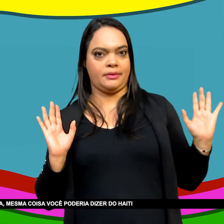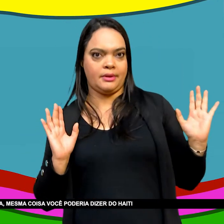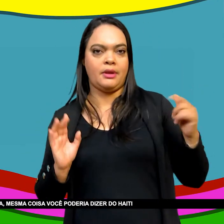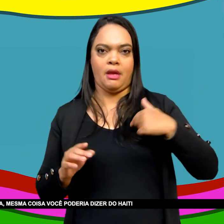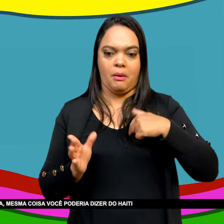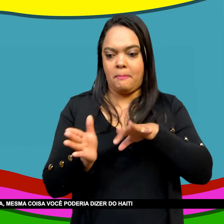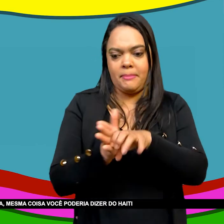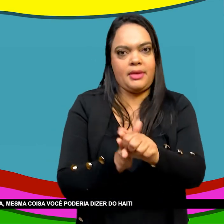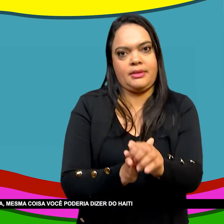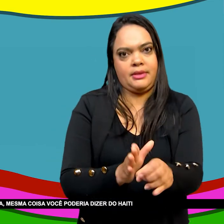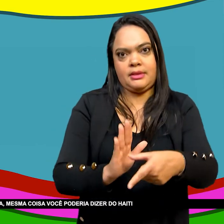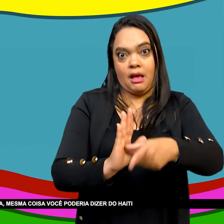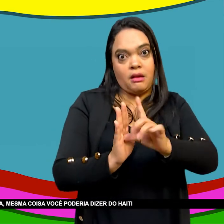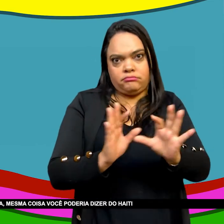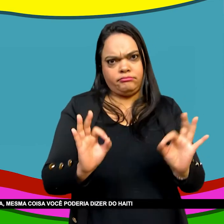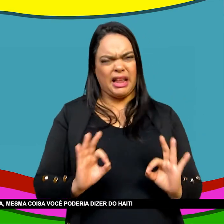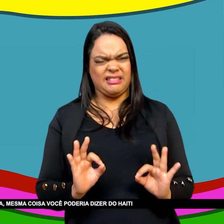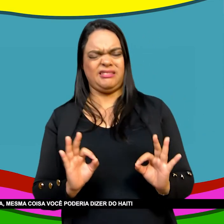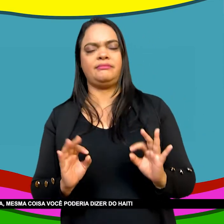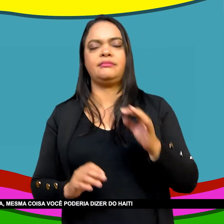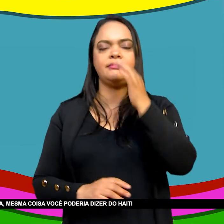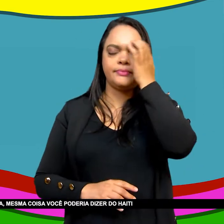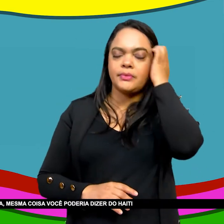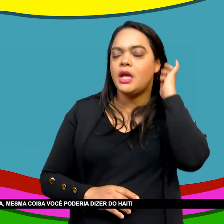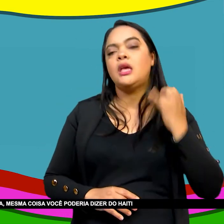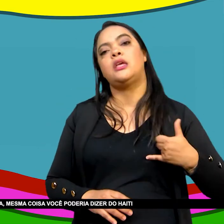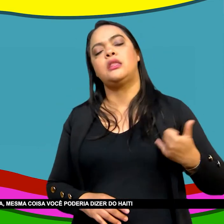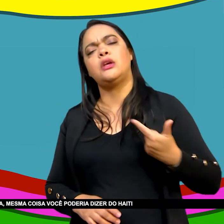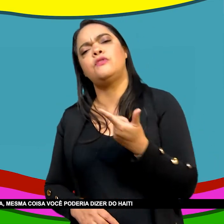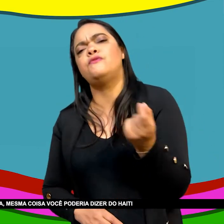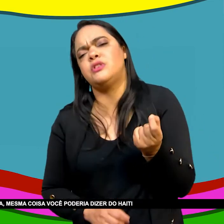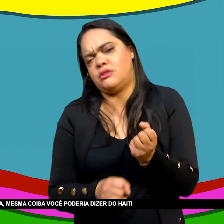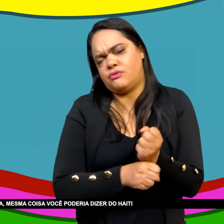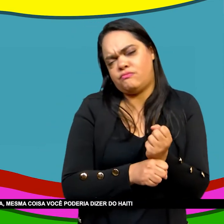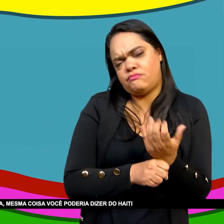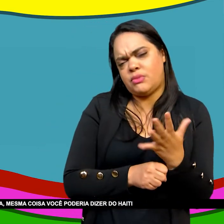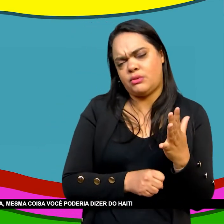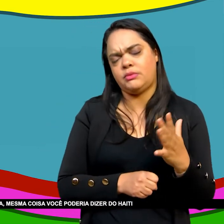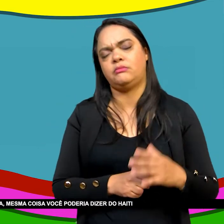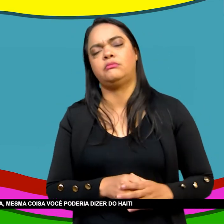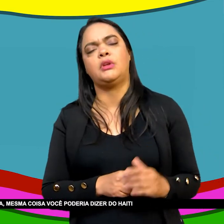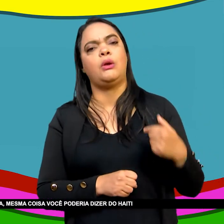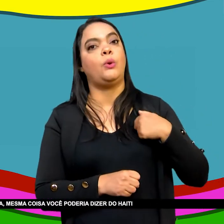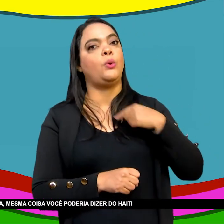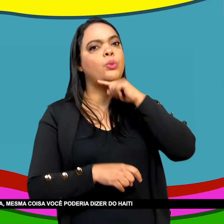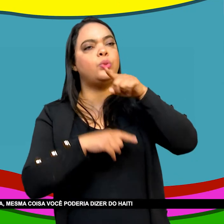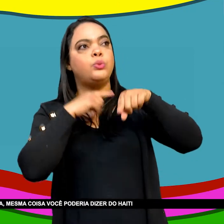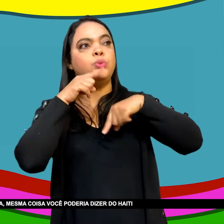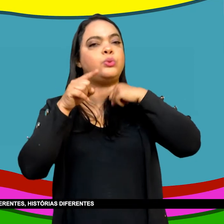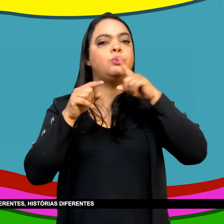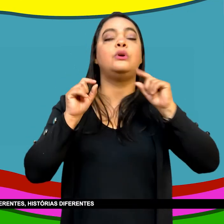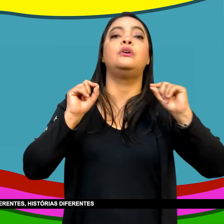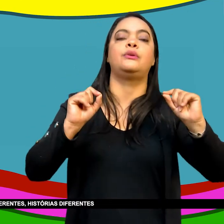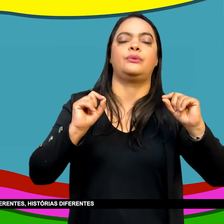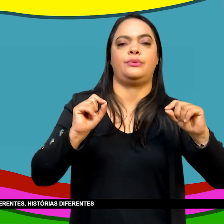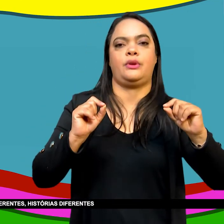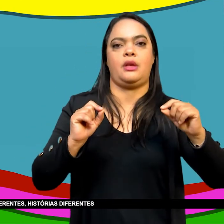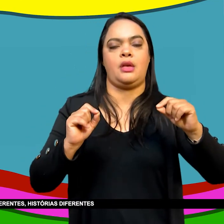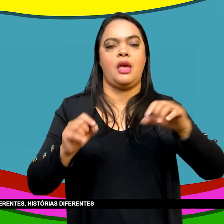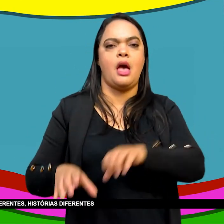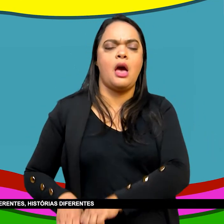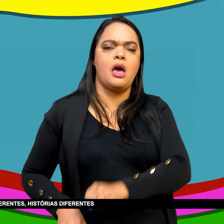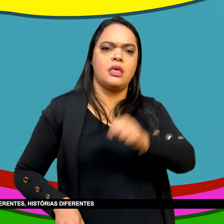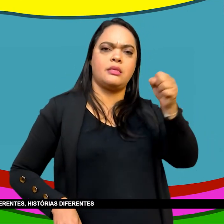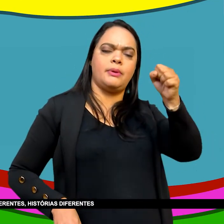É uma sociedade Pelo menos mais justa Ou mais igualitária Mesma coisa Se eu poderia dizer Do Haiti hoje em dia Por